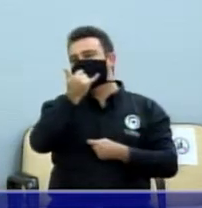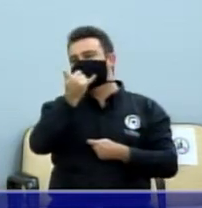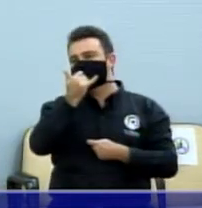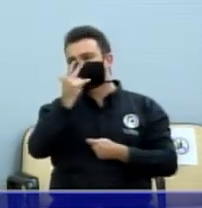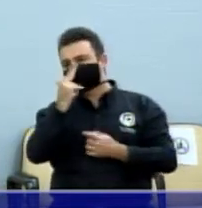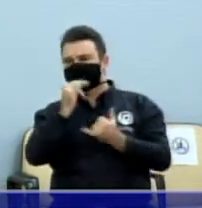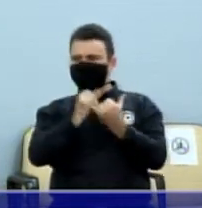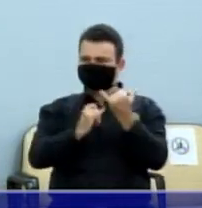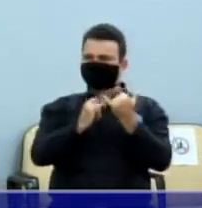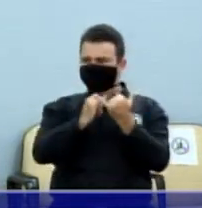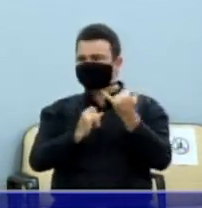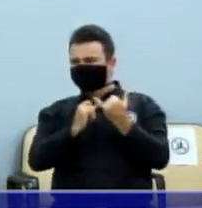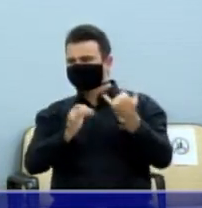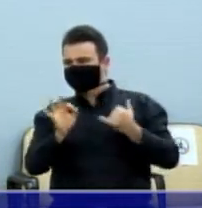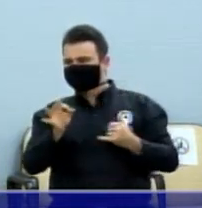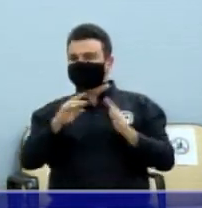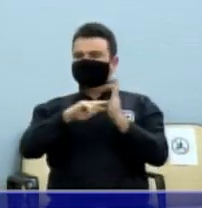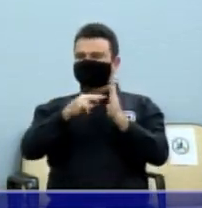não Odélio?